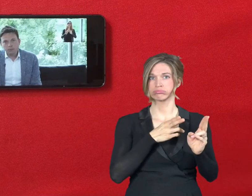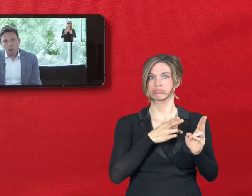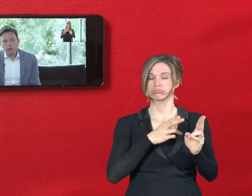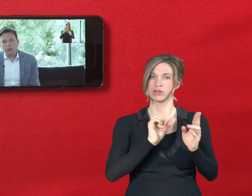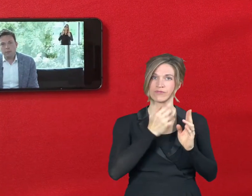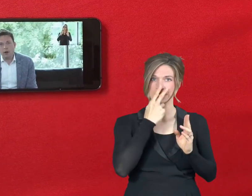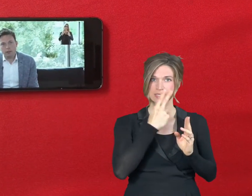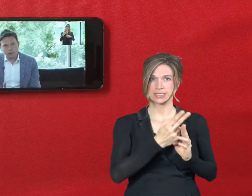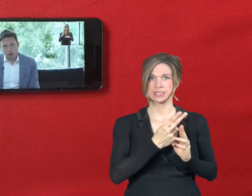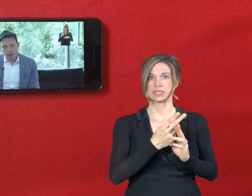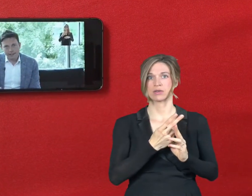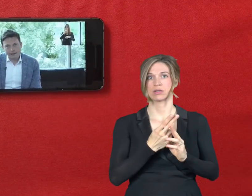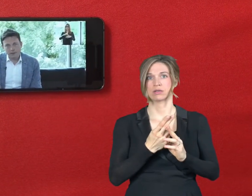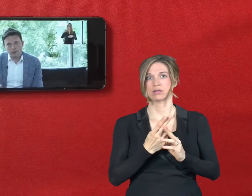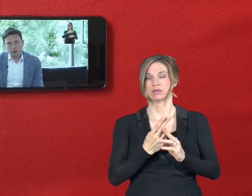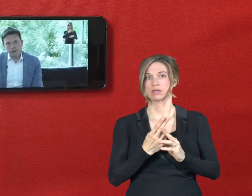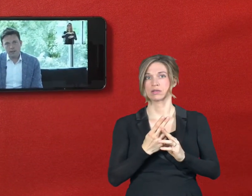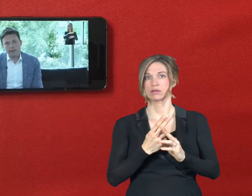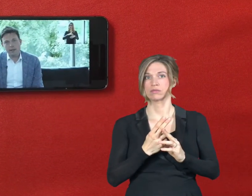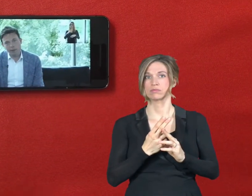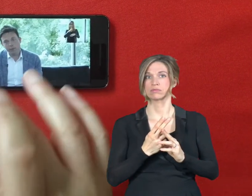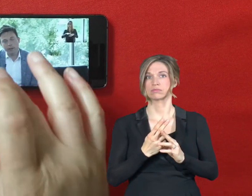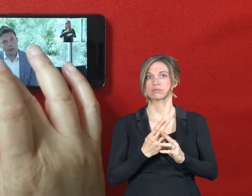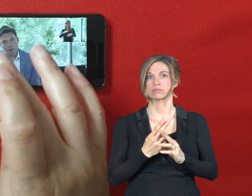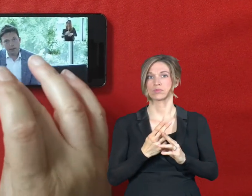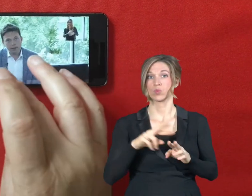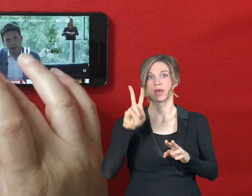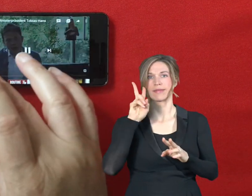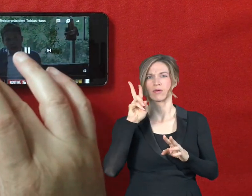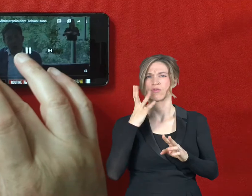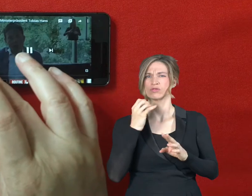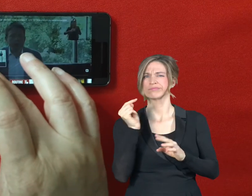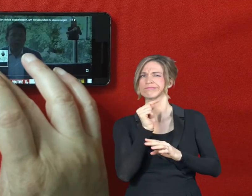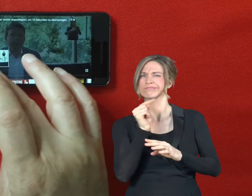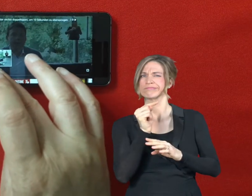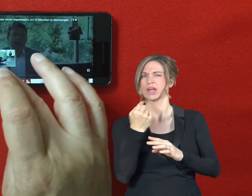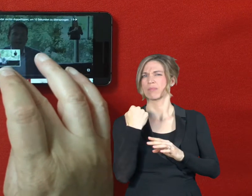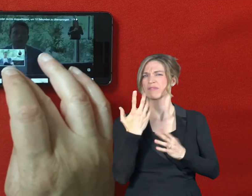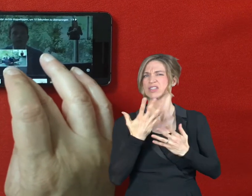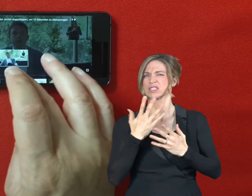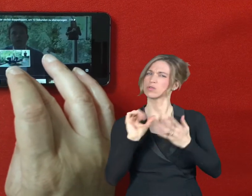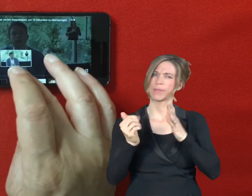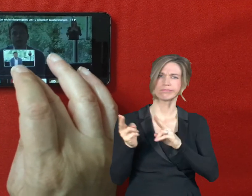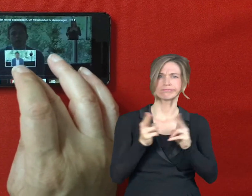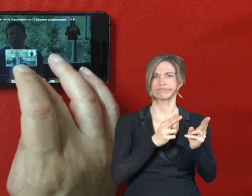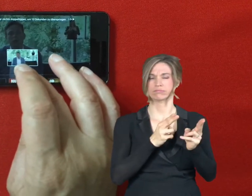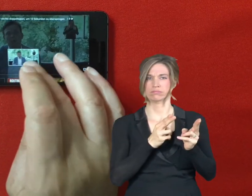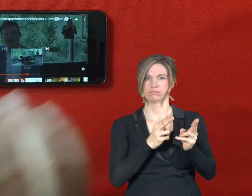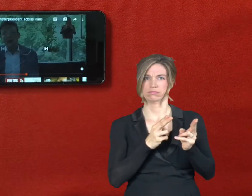nachhorchen oder sich in die Erinnerung rufen, was Sie gerade interessiert hat. Oder natürlich, wenn Sie es irgendwann